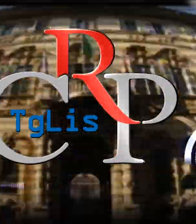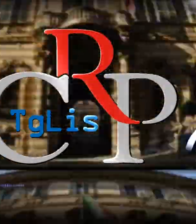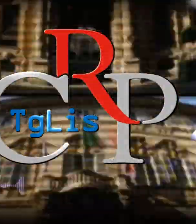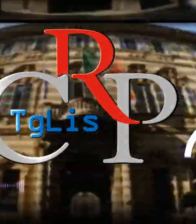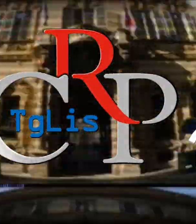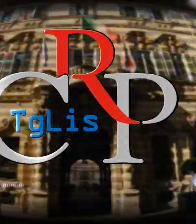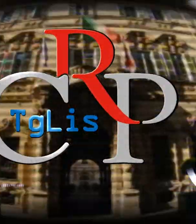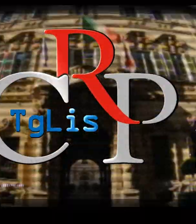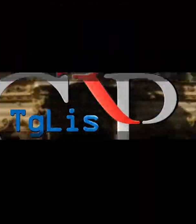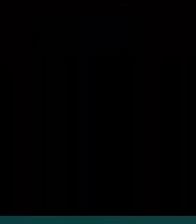Alla presentazione dell